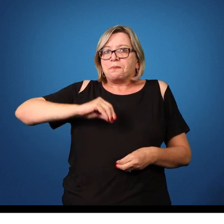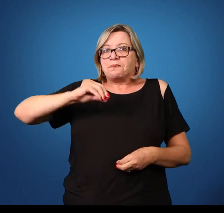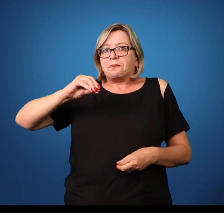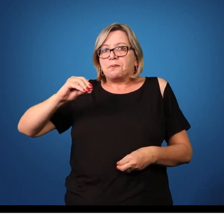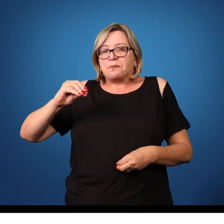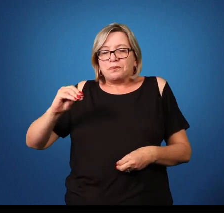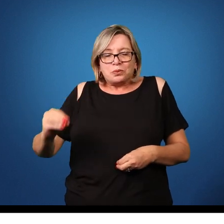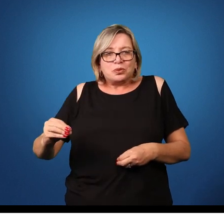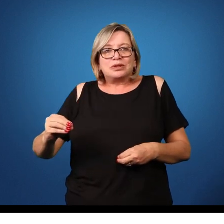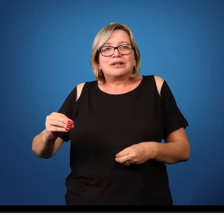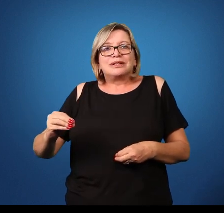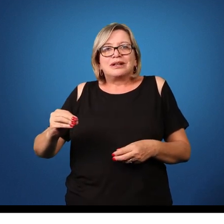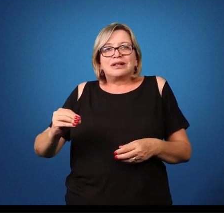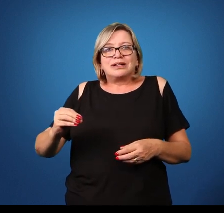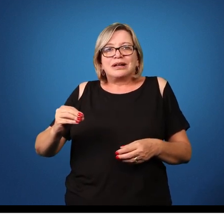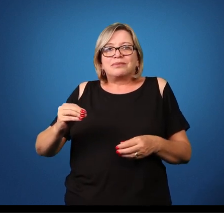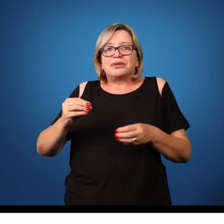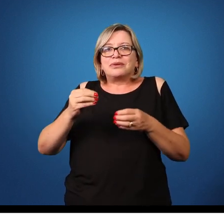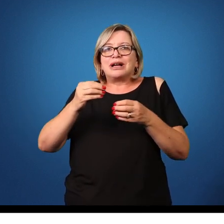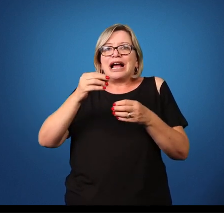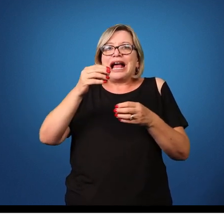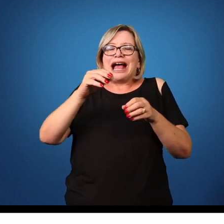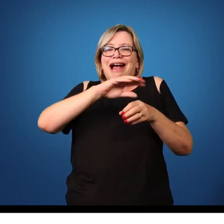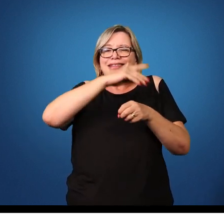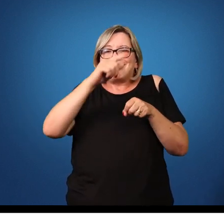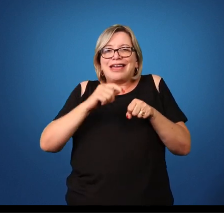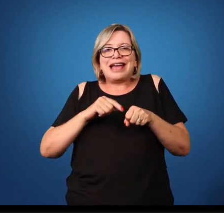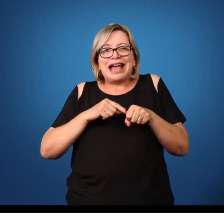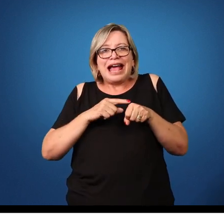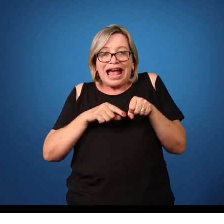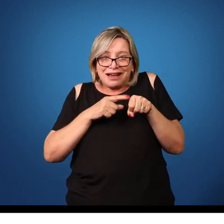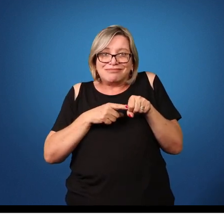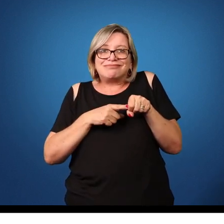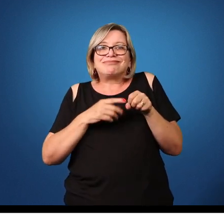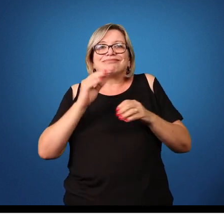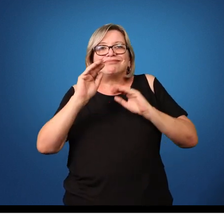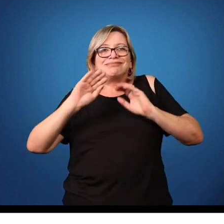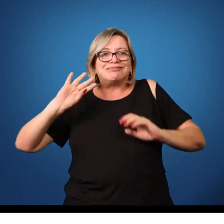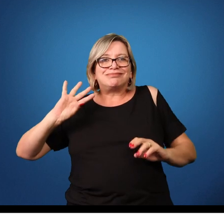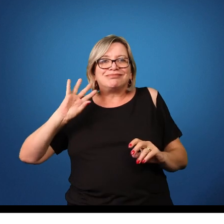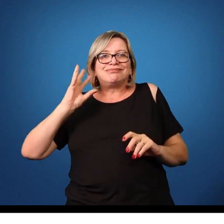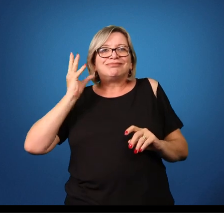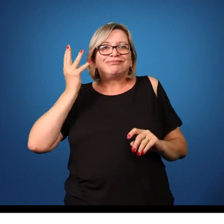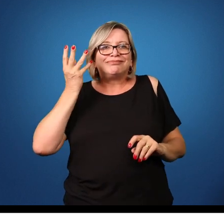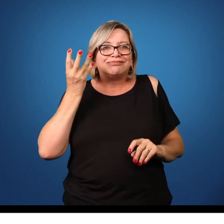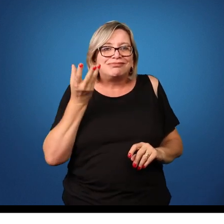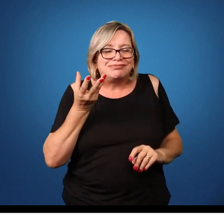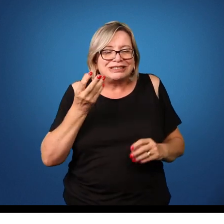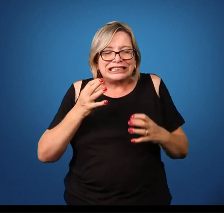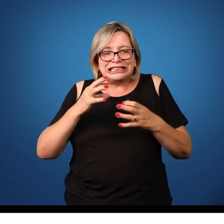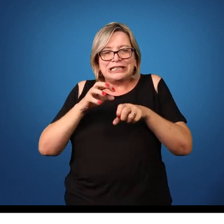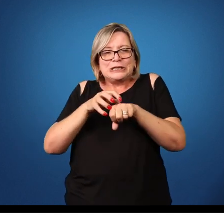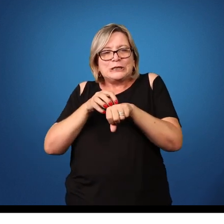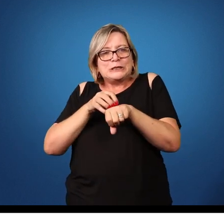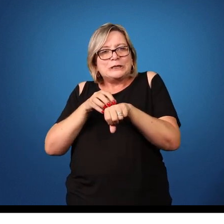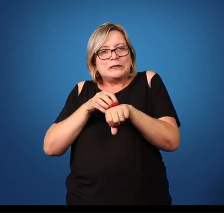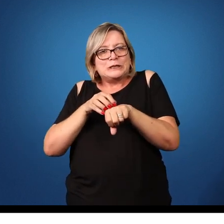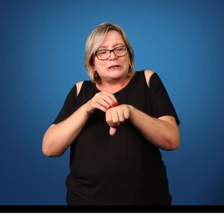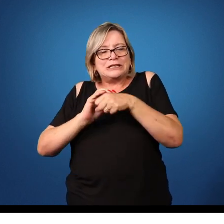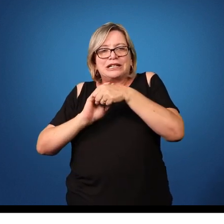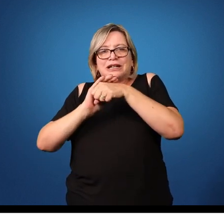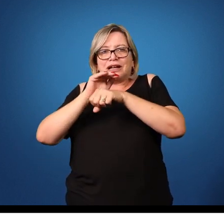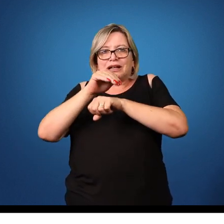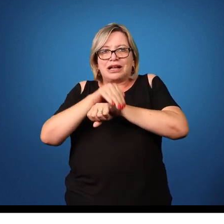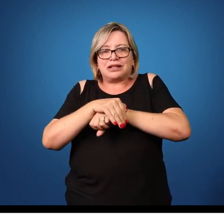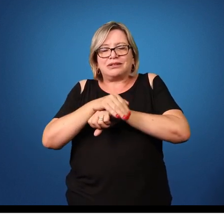intestino grosso para o reto até o ânus, ele causa uma certa irritação, uma coceira, muitas vezes, noturna,